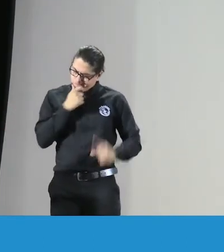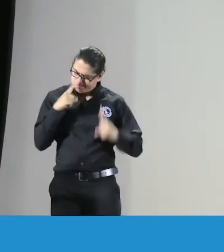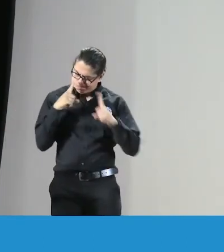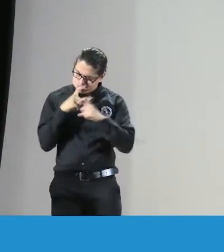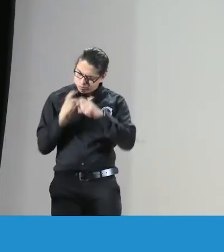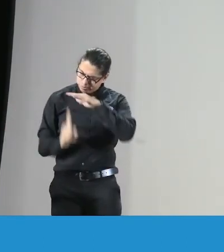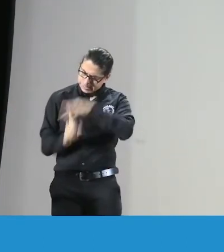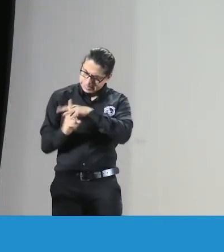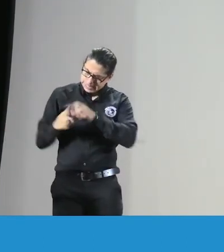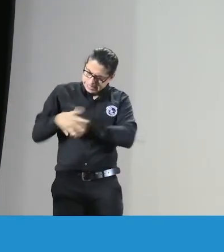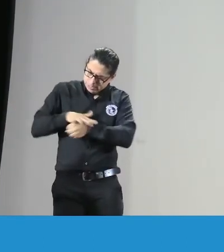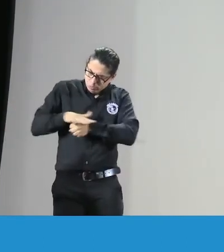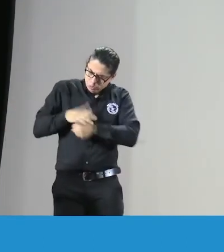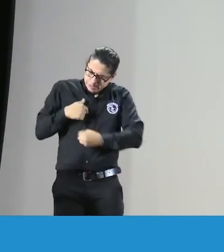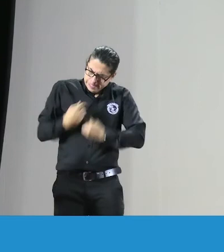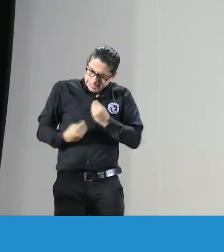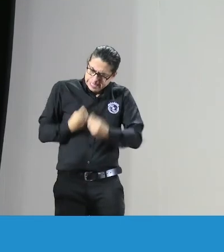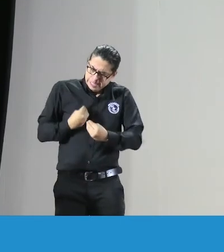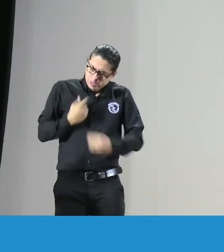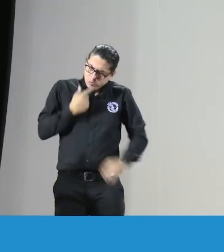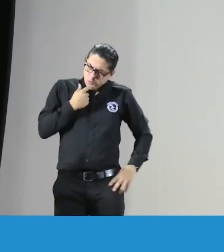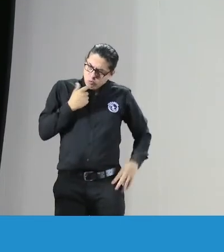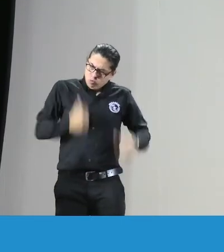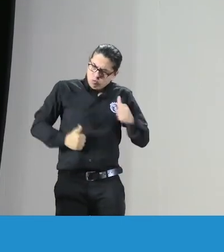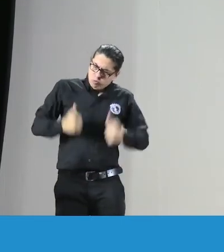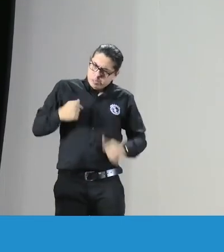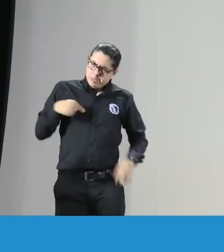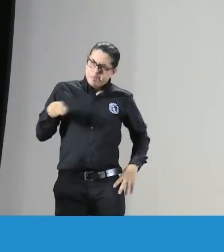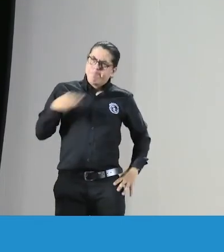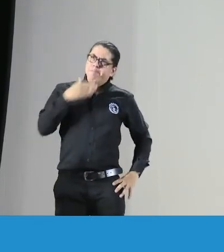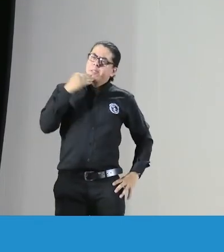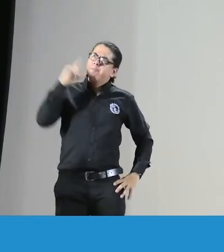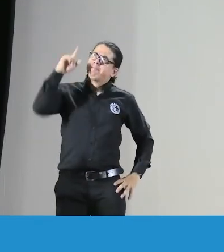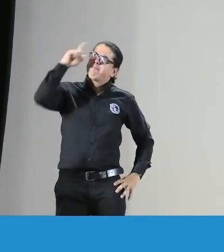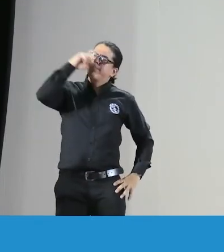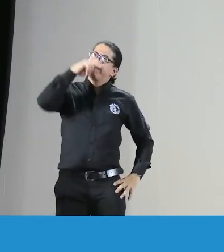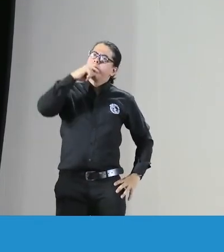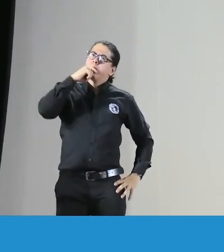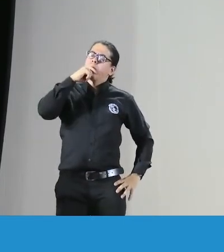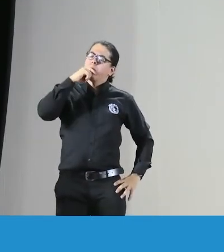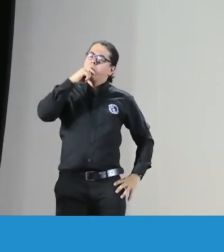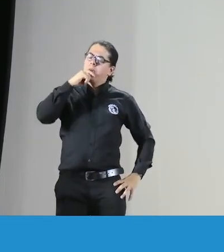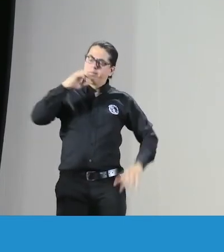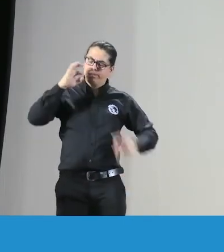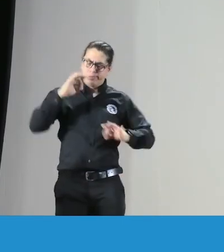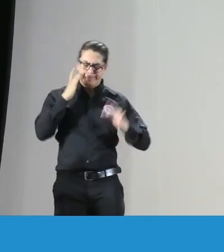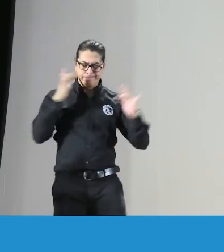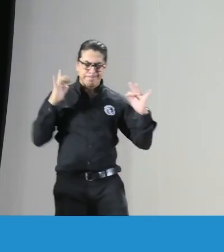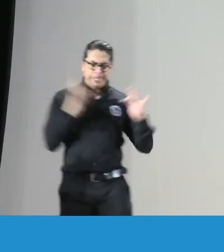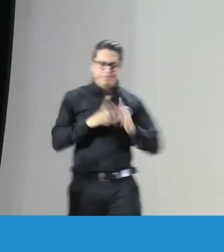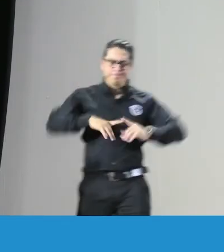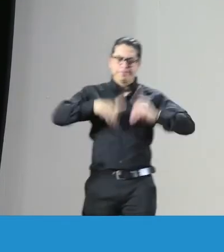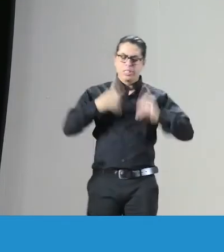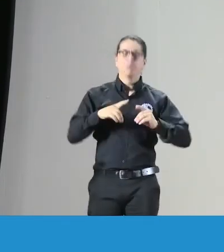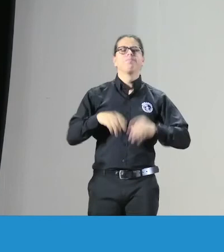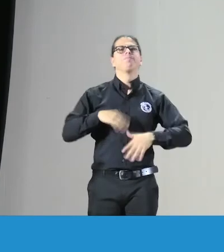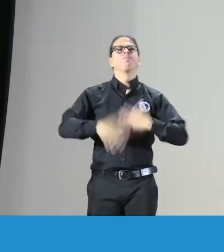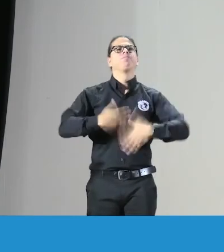porque el código me dice que hacer o más bien ustedes que prefieren el intérprete reflexivo que tome decisiones de acuerdo a otros